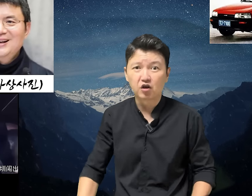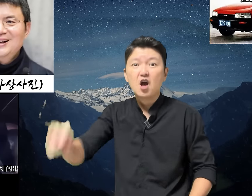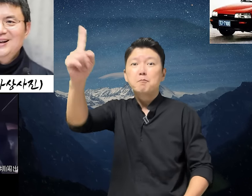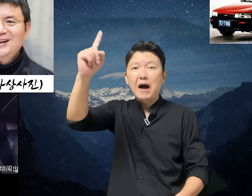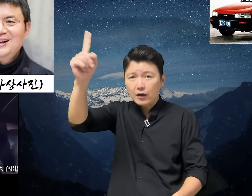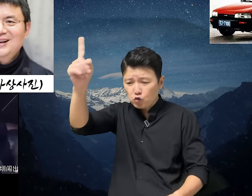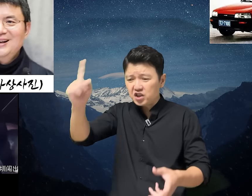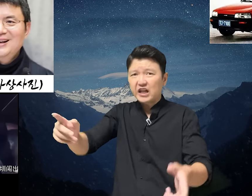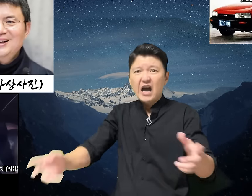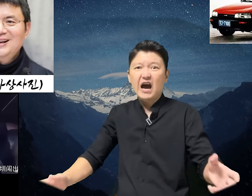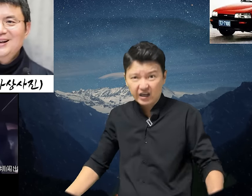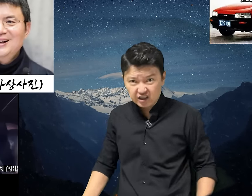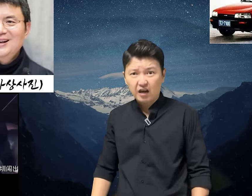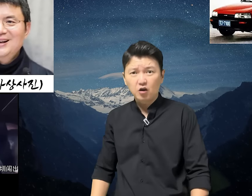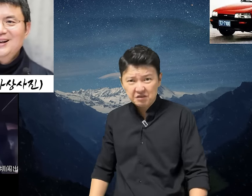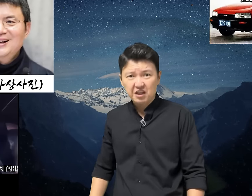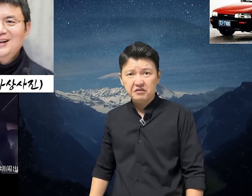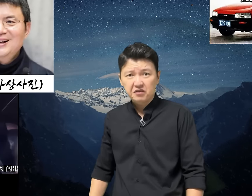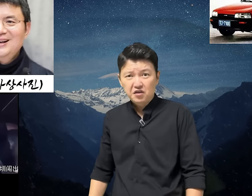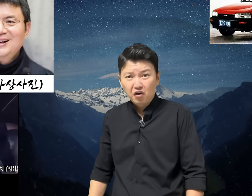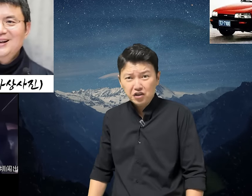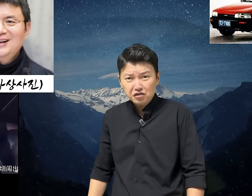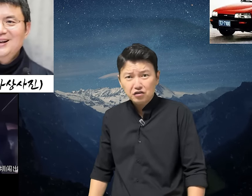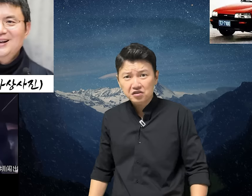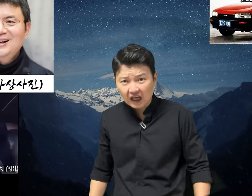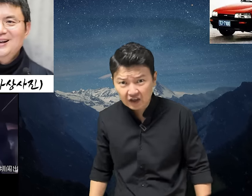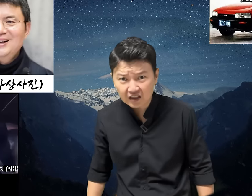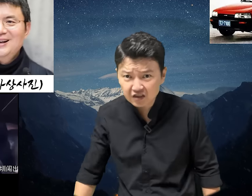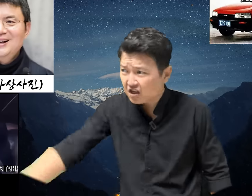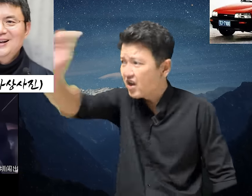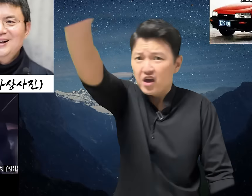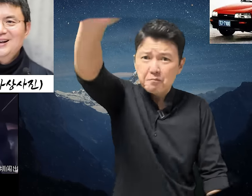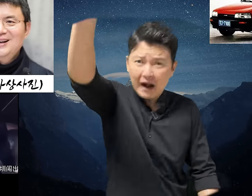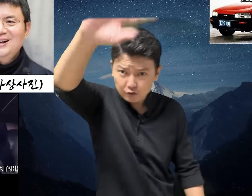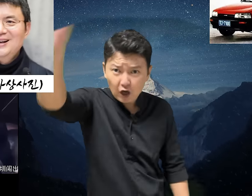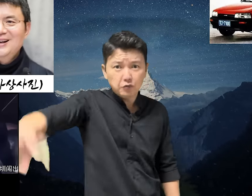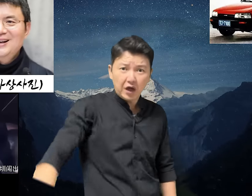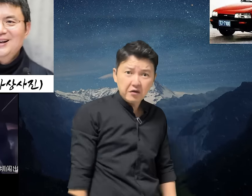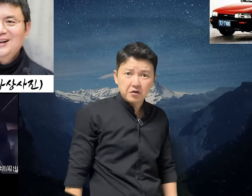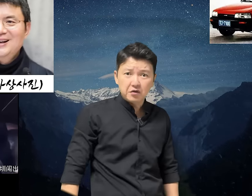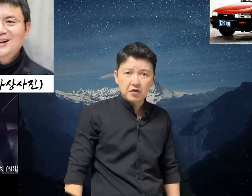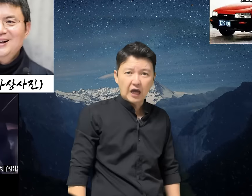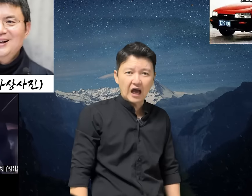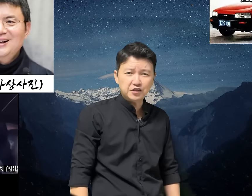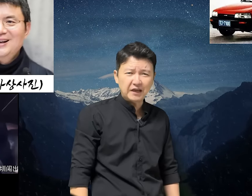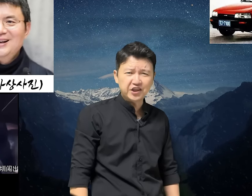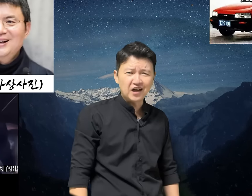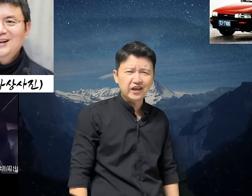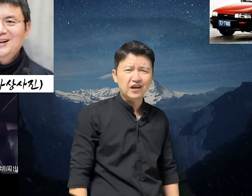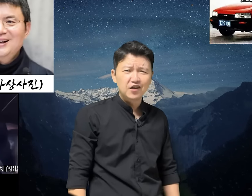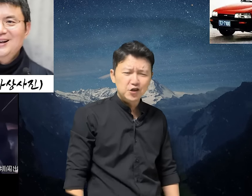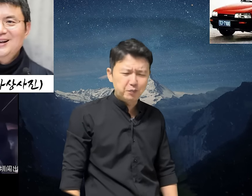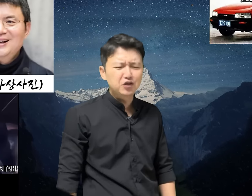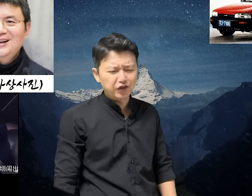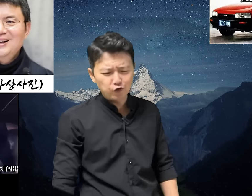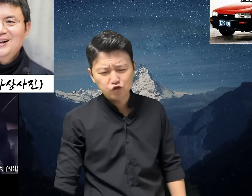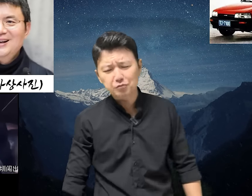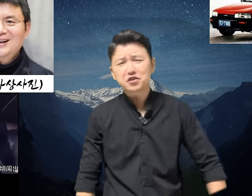마인윈이나 할인한 겁니다. 여기서 더 싸게 하다니 말도 안 돼요. 하지만 자아다이가 빙그레 웃으면서